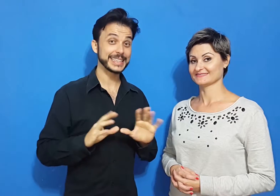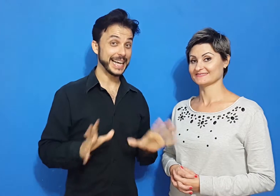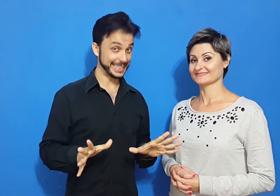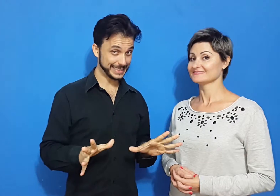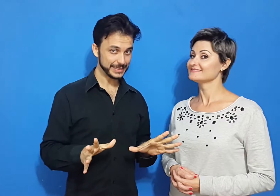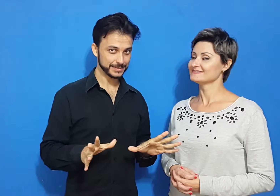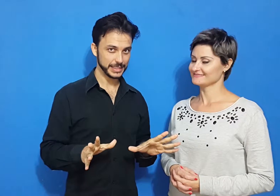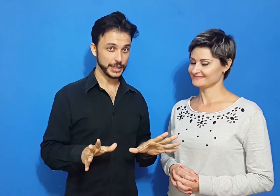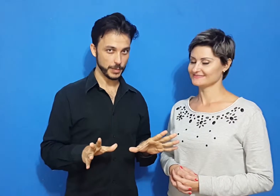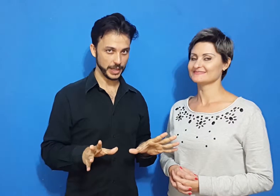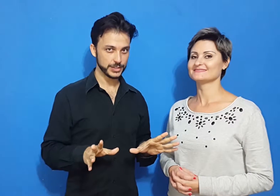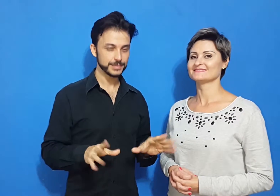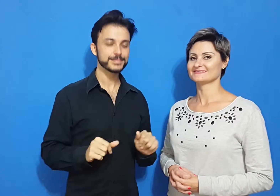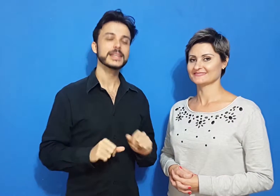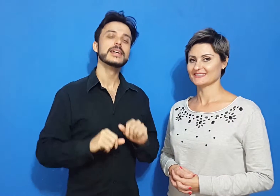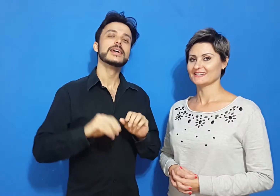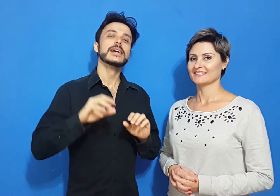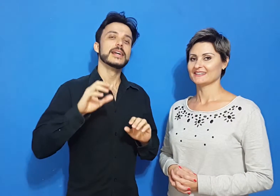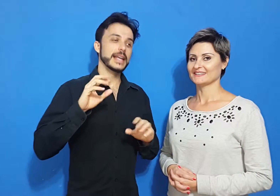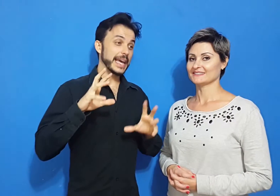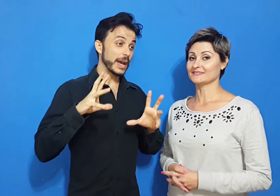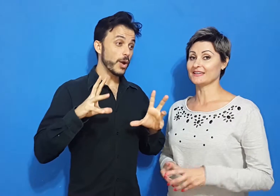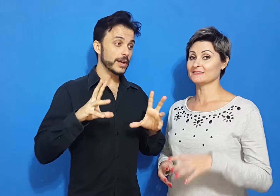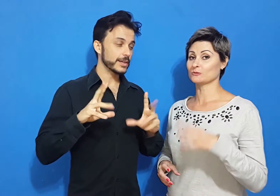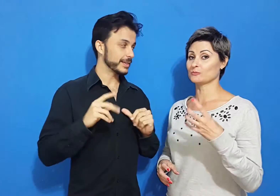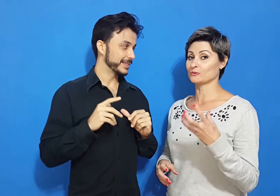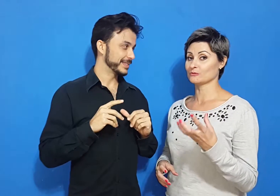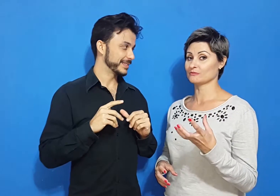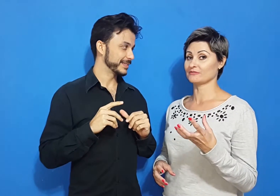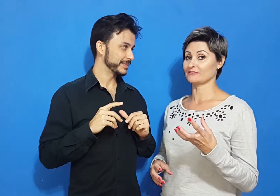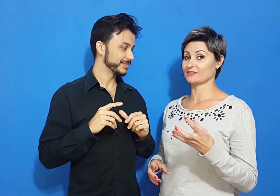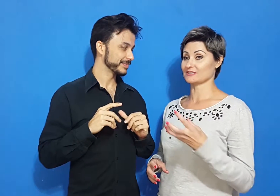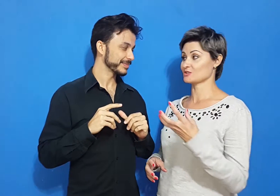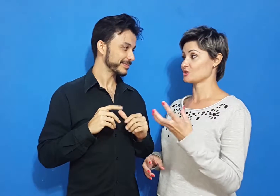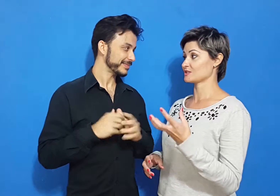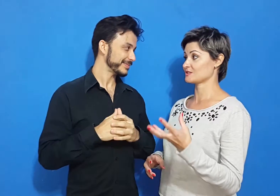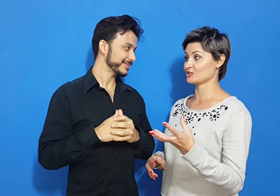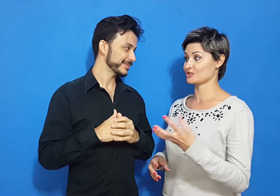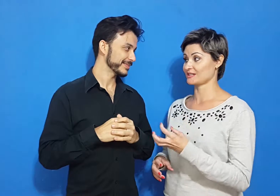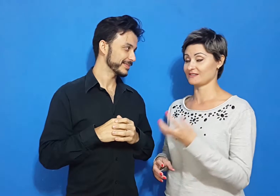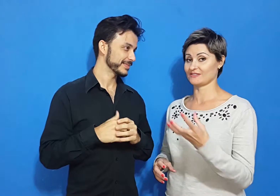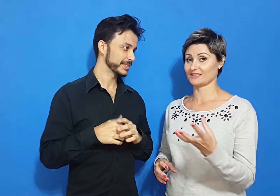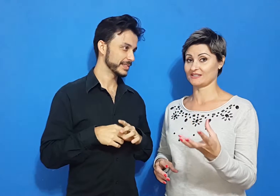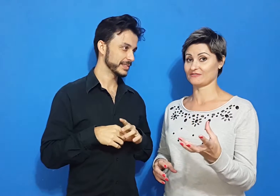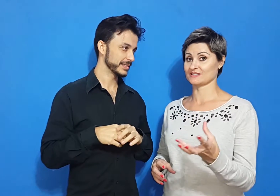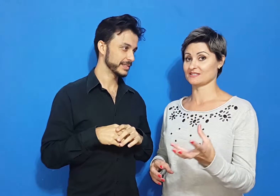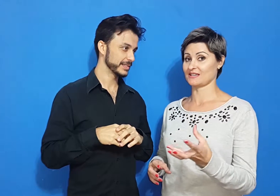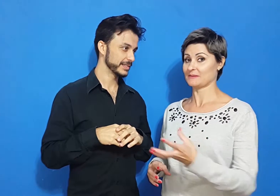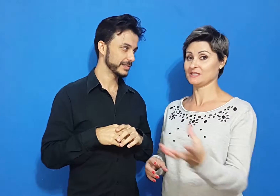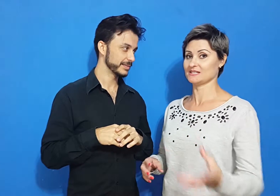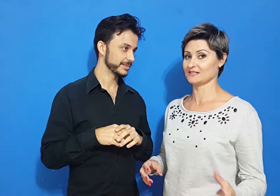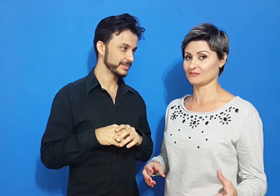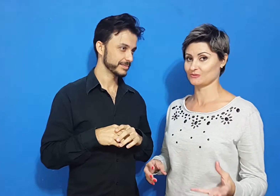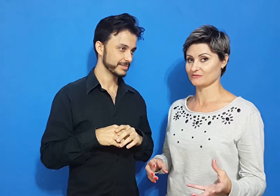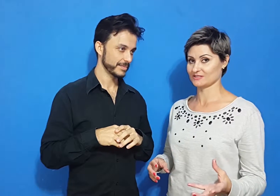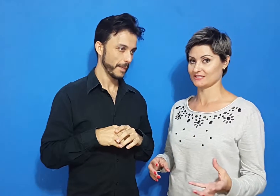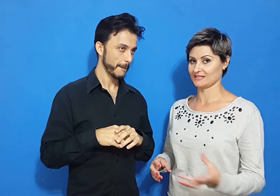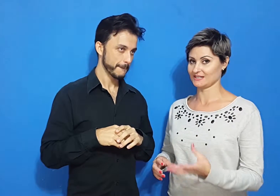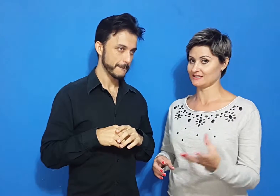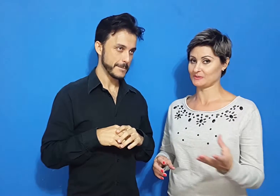sentada, literalmente. Nem tampouco vai ficar ansiosa de achar que ele vai querer fazer amanhã o que você quer,